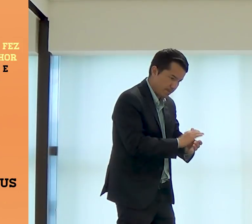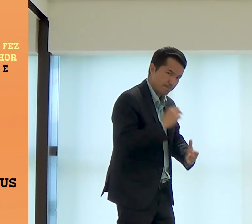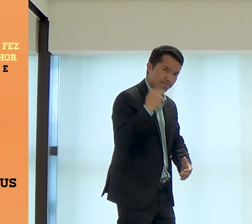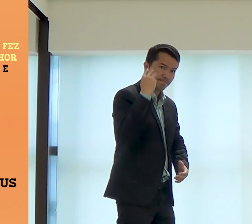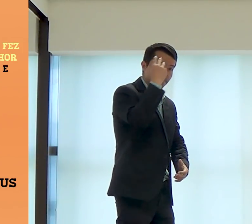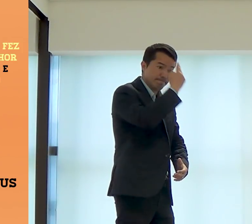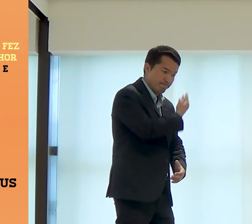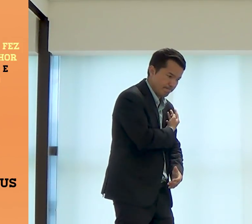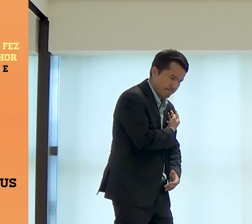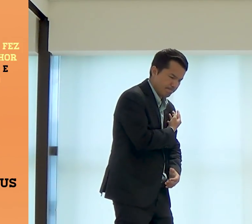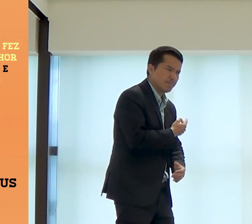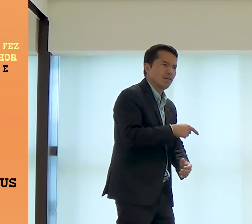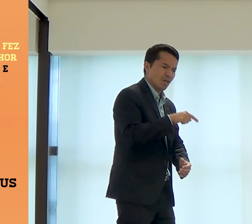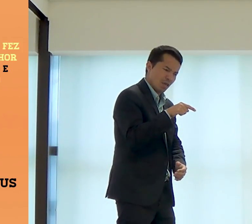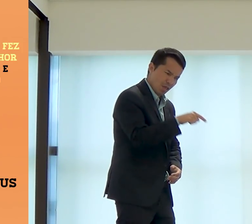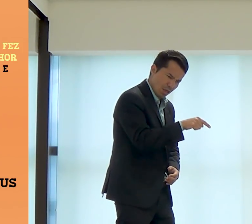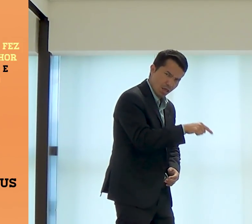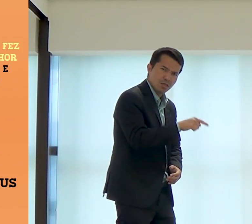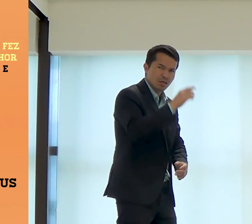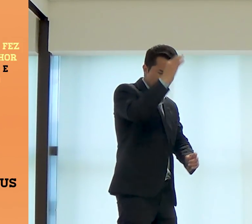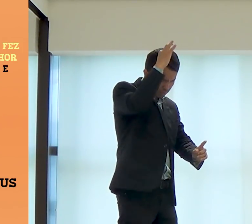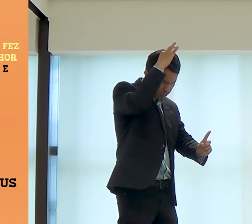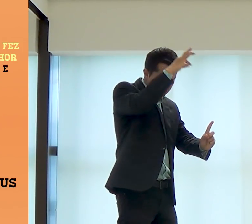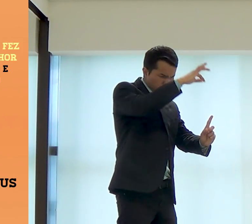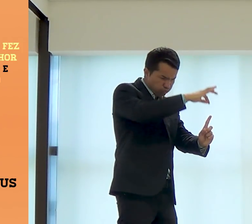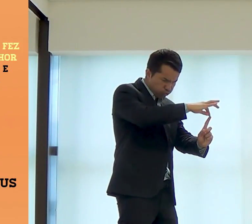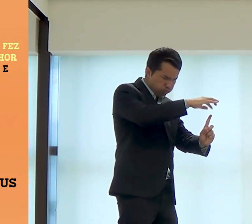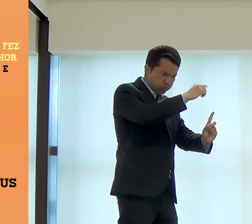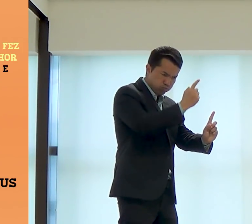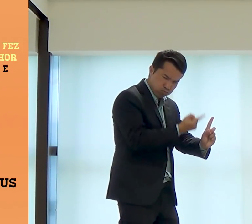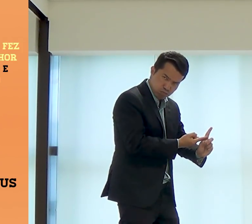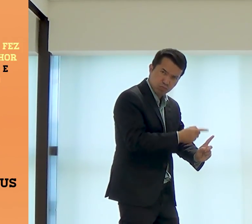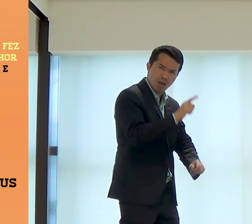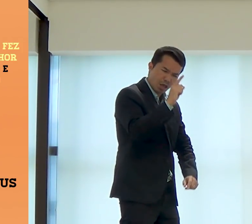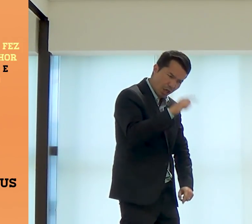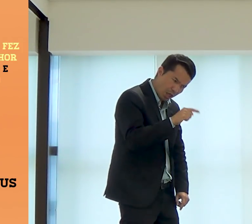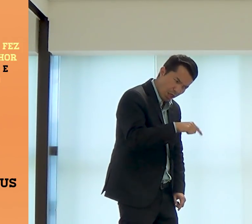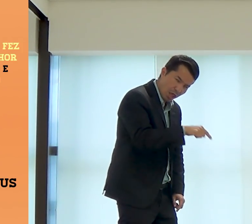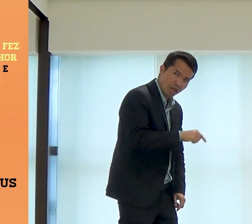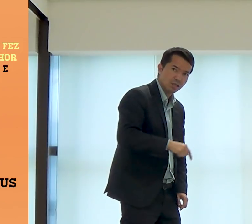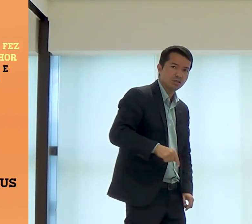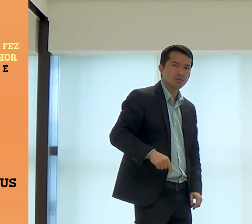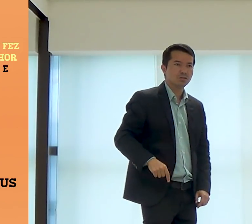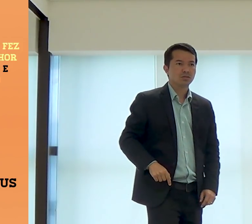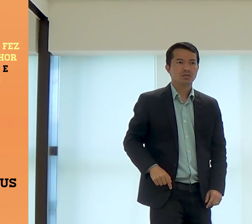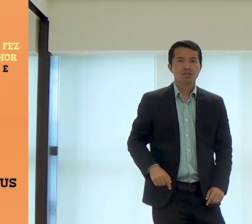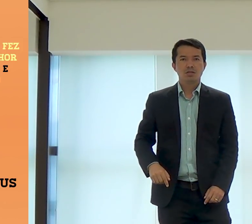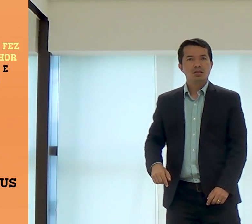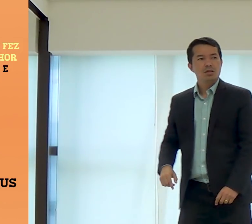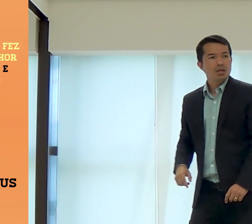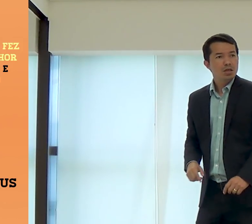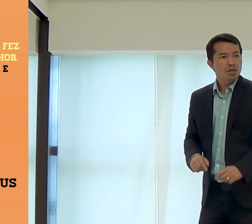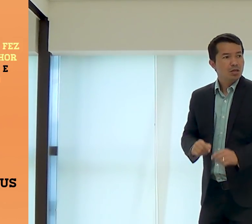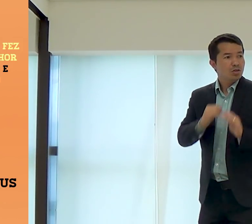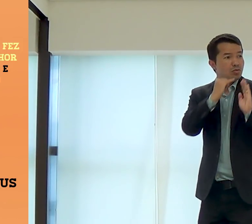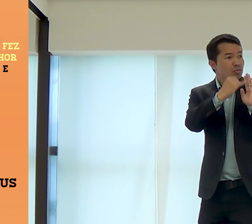você pode se casar com Maria, porque o que ela disse está correto, ela está grávida do